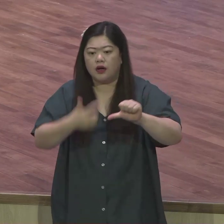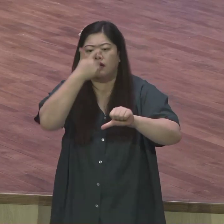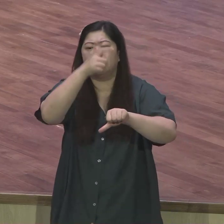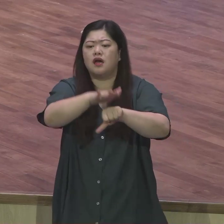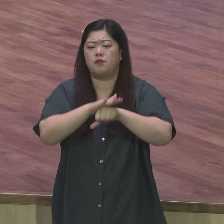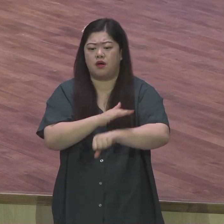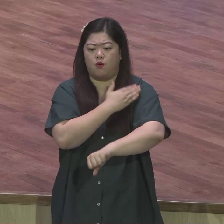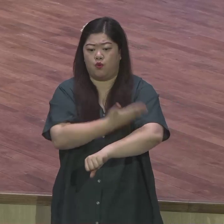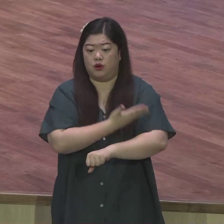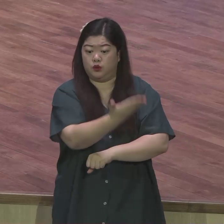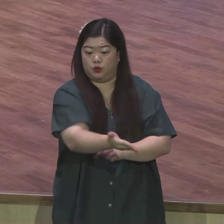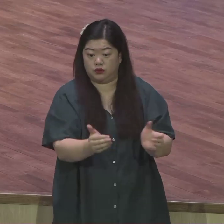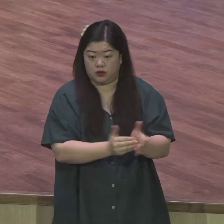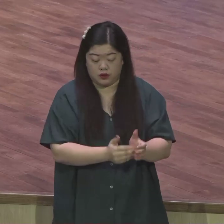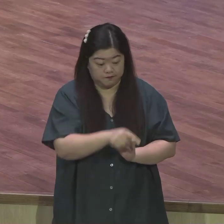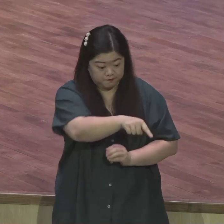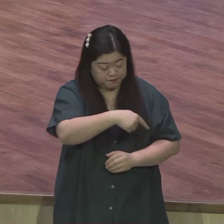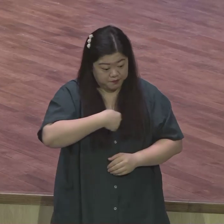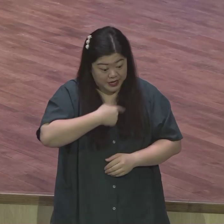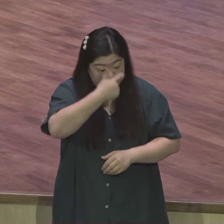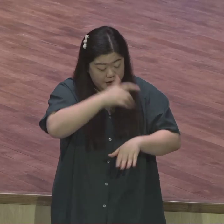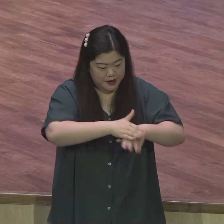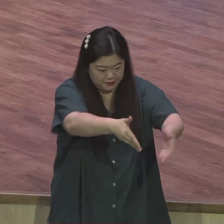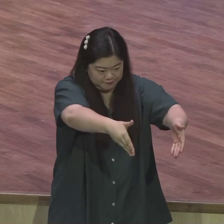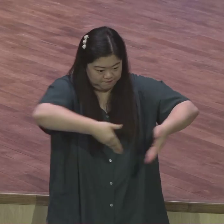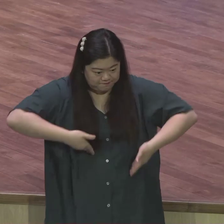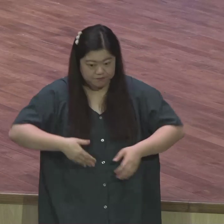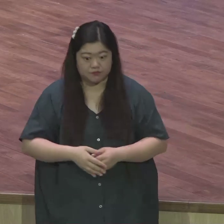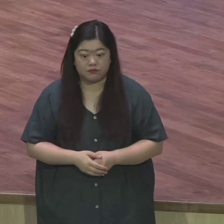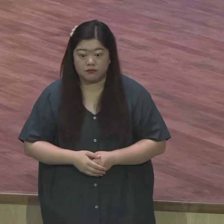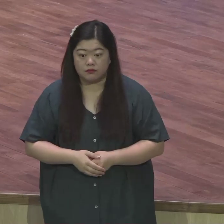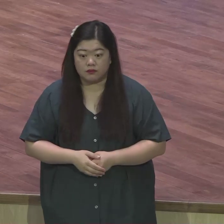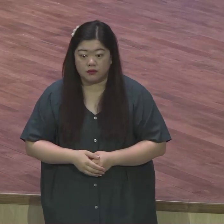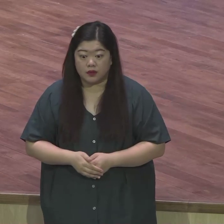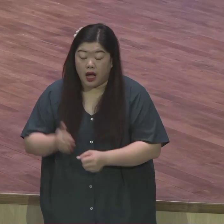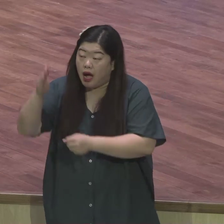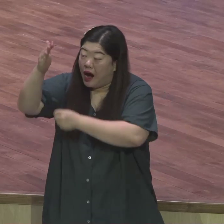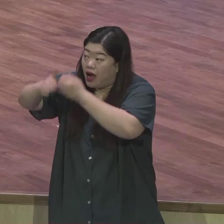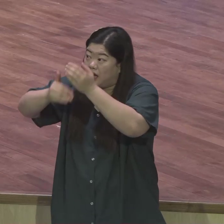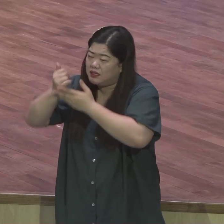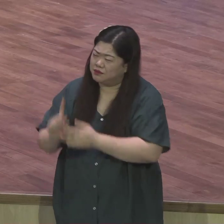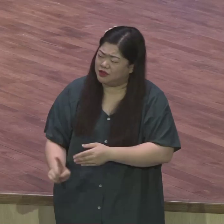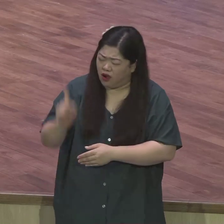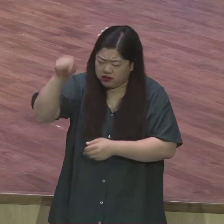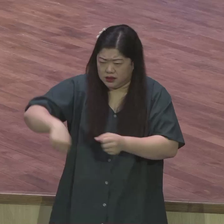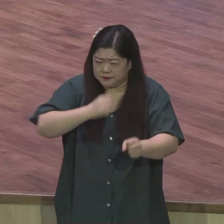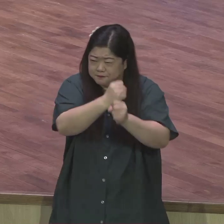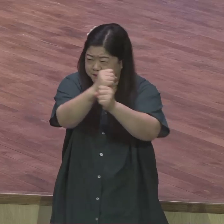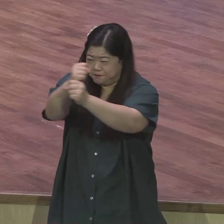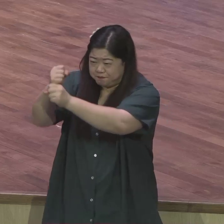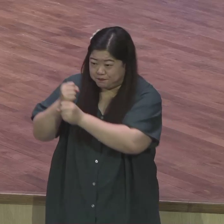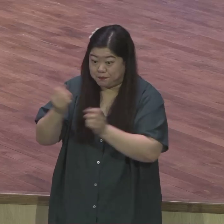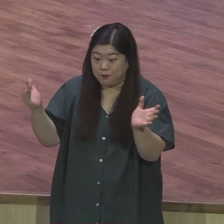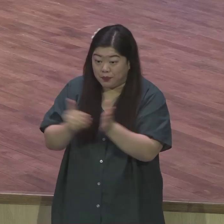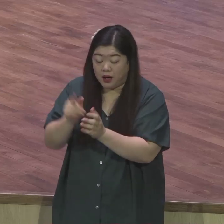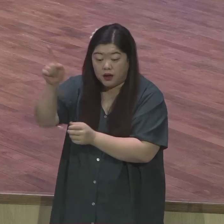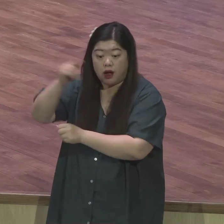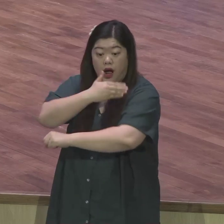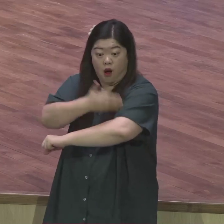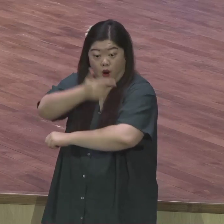경배할 수 있는 아니 천지를 창조하신 이 하나님 앞에 나와 경배할 수 있는 특권을 얻었단 말이에요 이